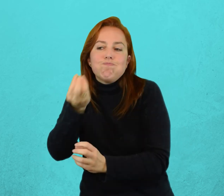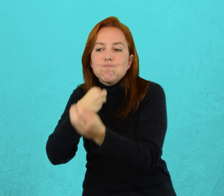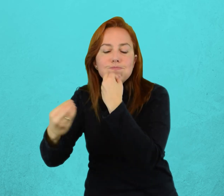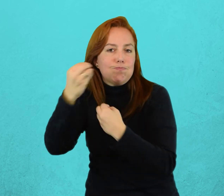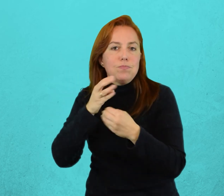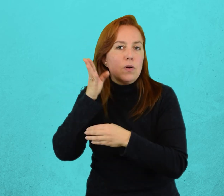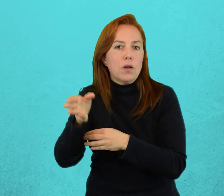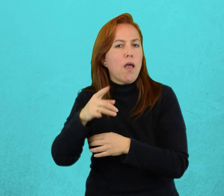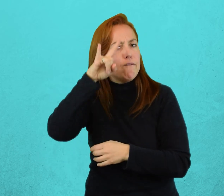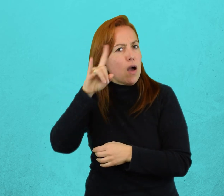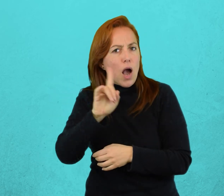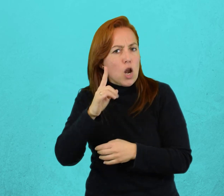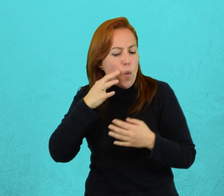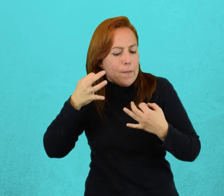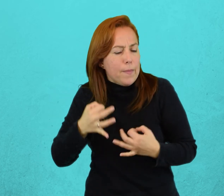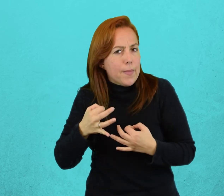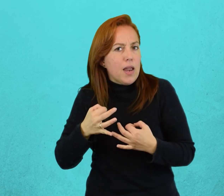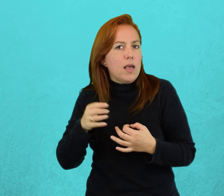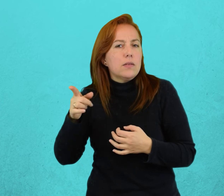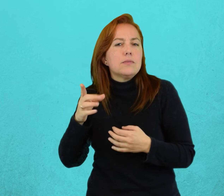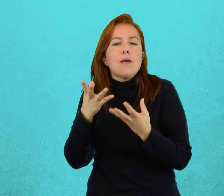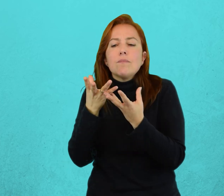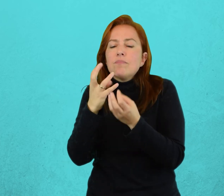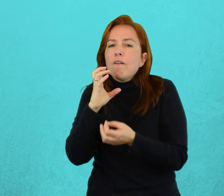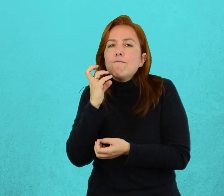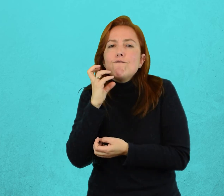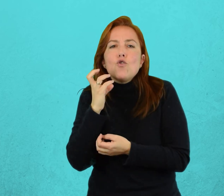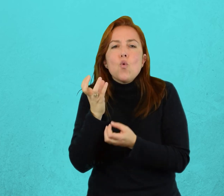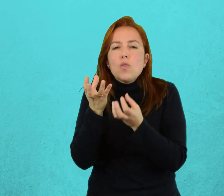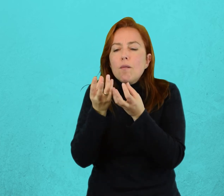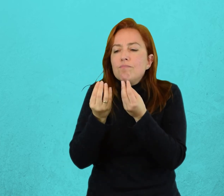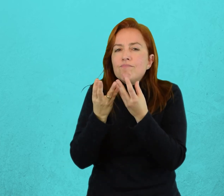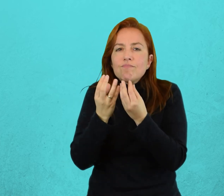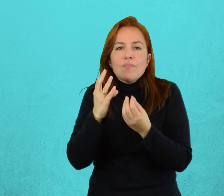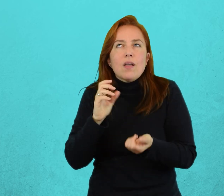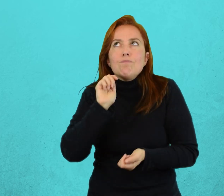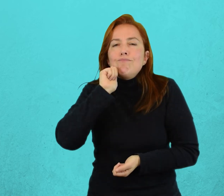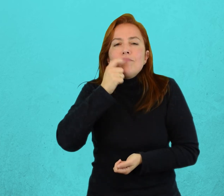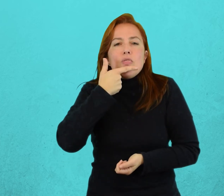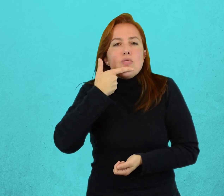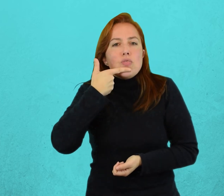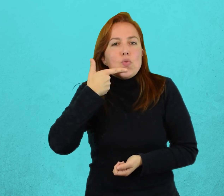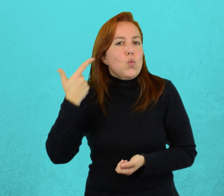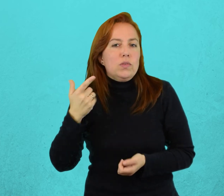Las vacas no eran dignas de ese dorado manjar de jugo espeso, reservado a los hombres para consuelo del vivir.